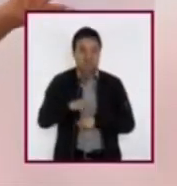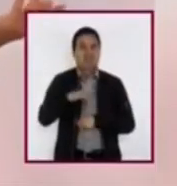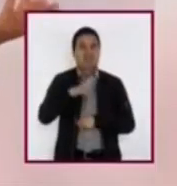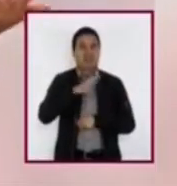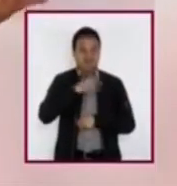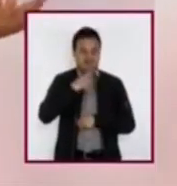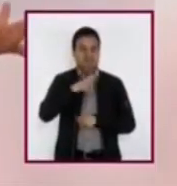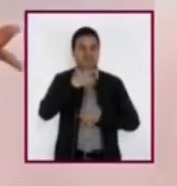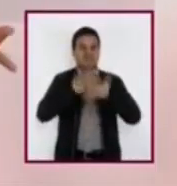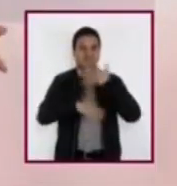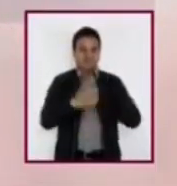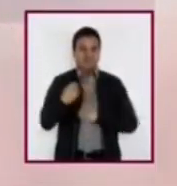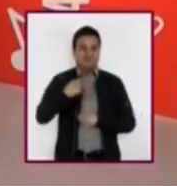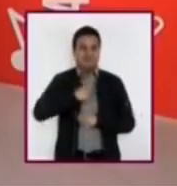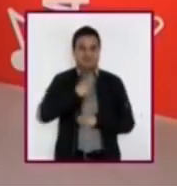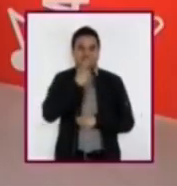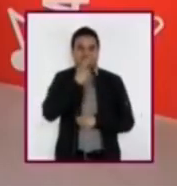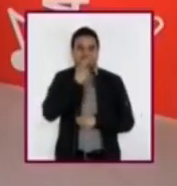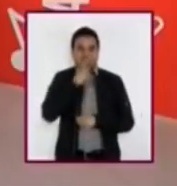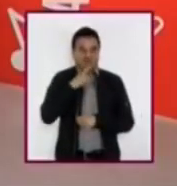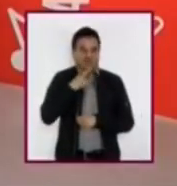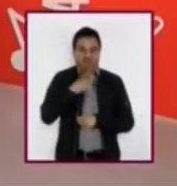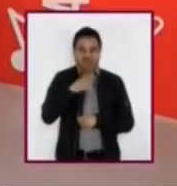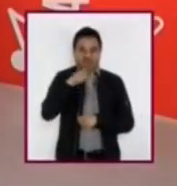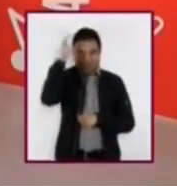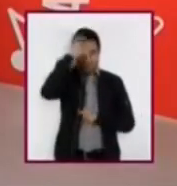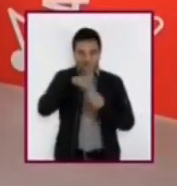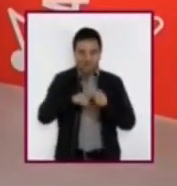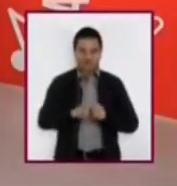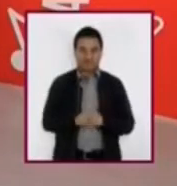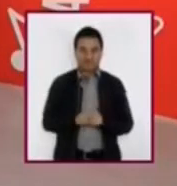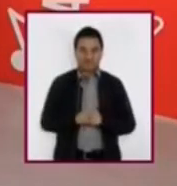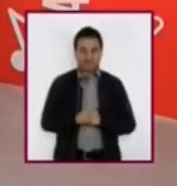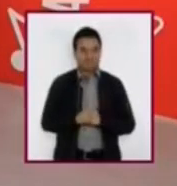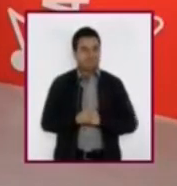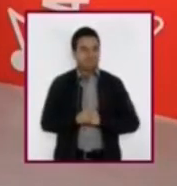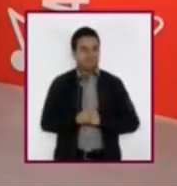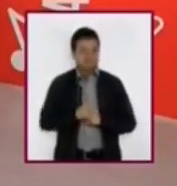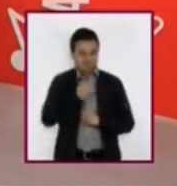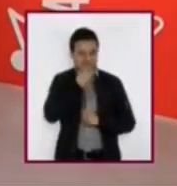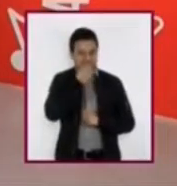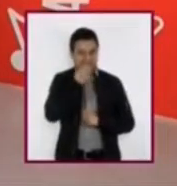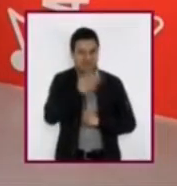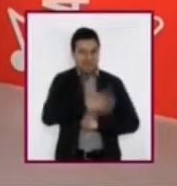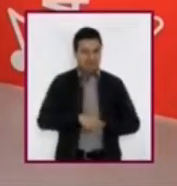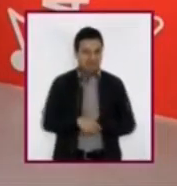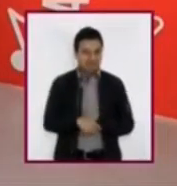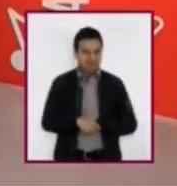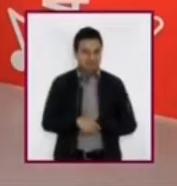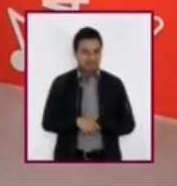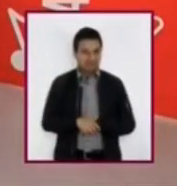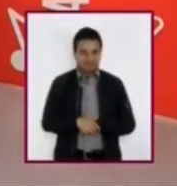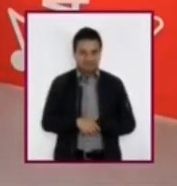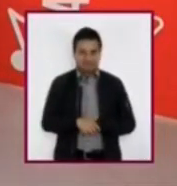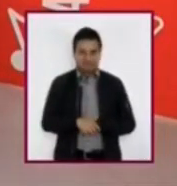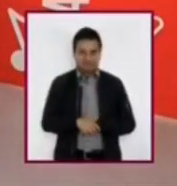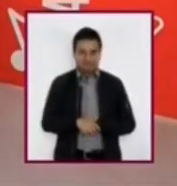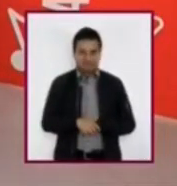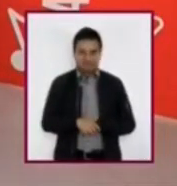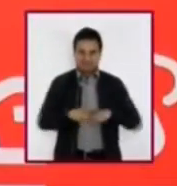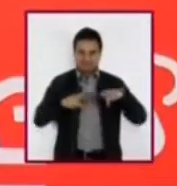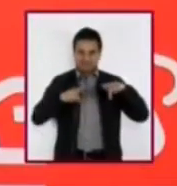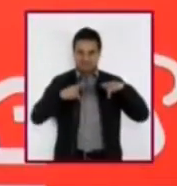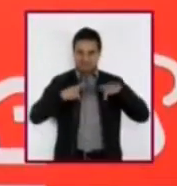patrimonio artístico que le representa. Fíjate que me parece curioso cómo a veces nos cuesta trabajo pensar en otras formas de